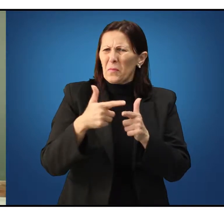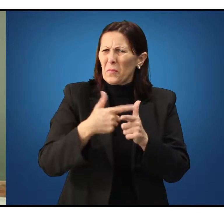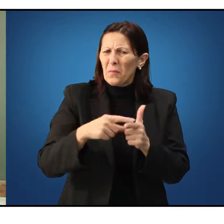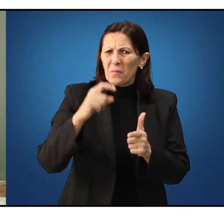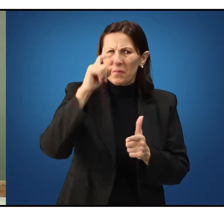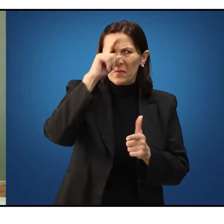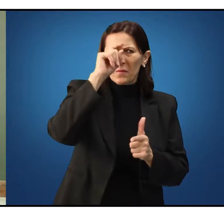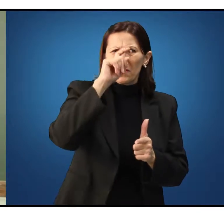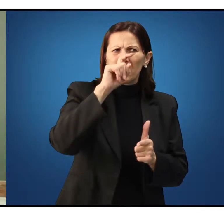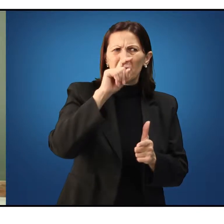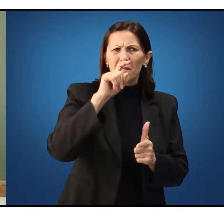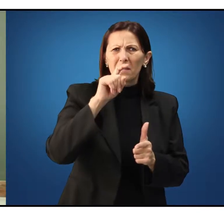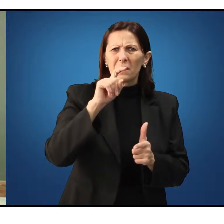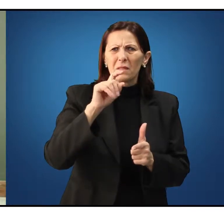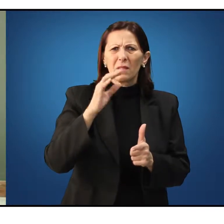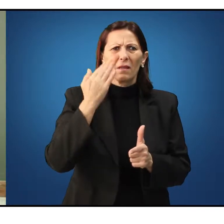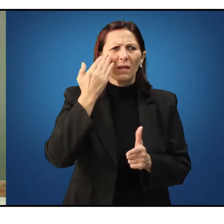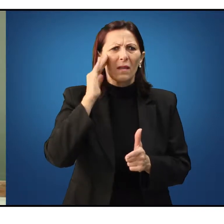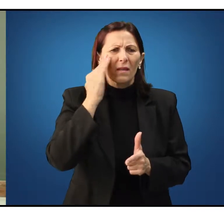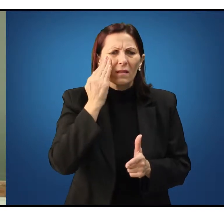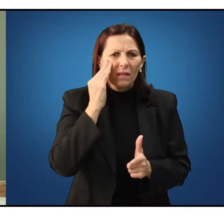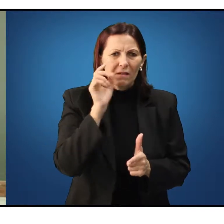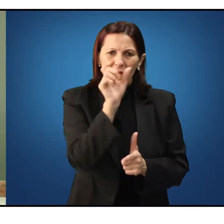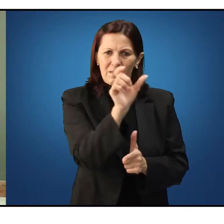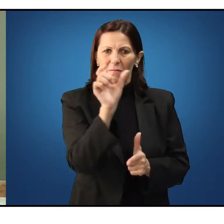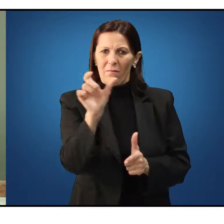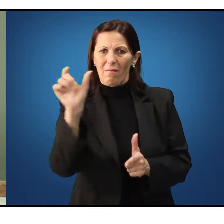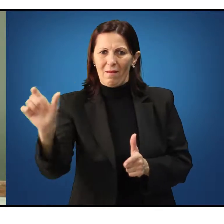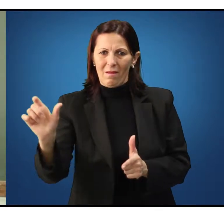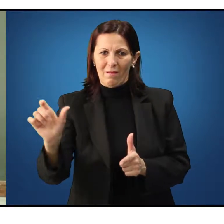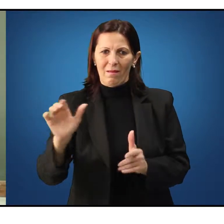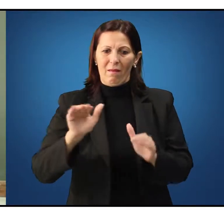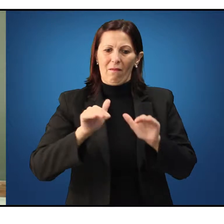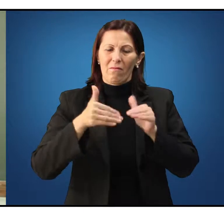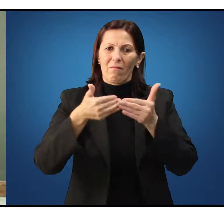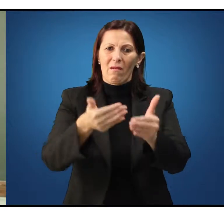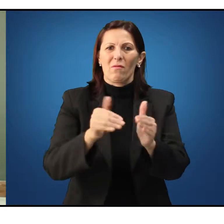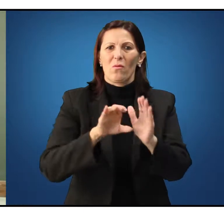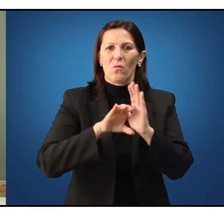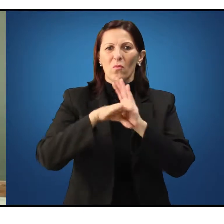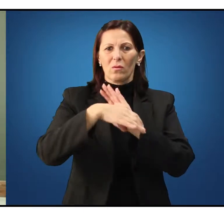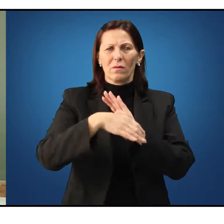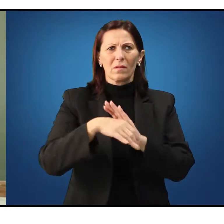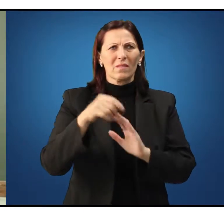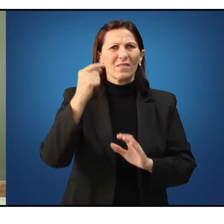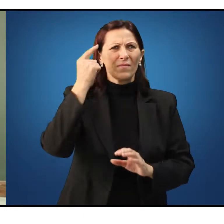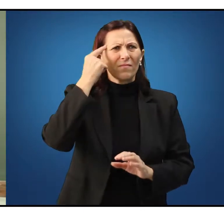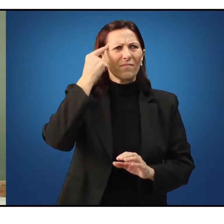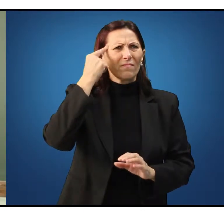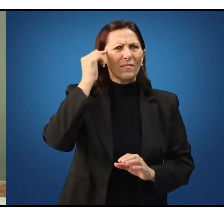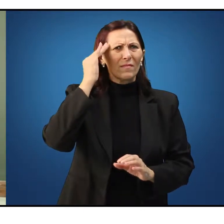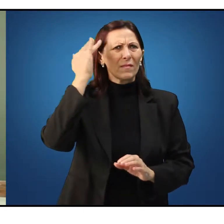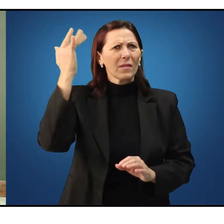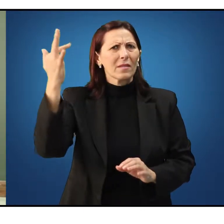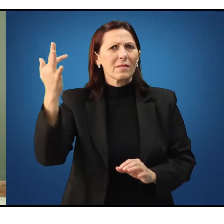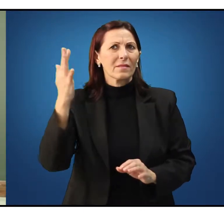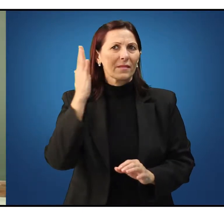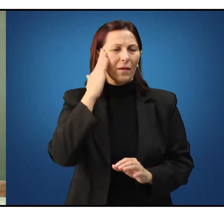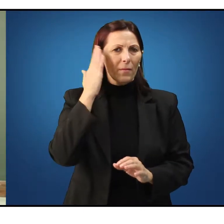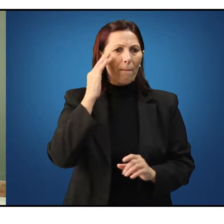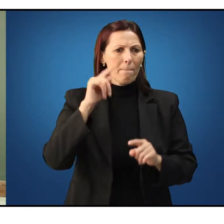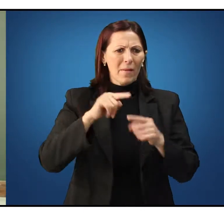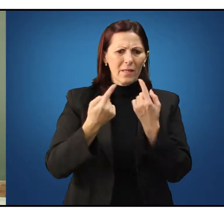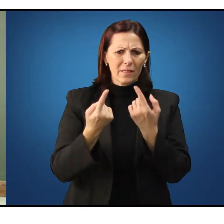definir o que as palavras significavam, em conceituar. Eu imaginava que sabia, mas tinha